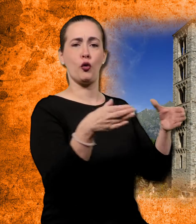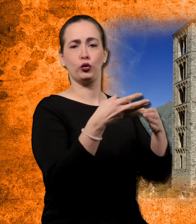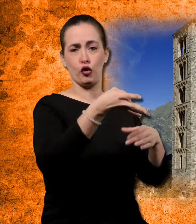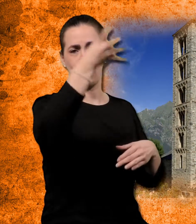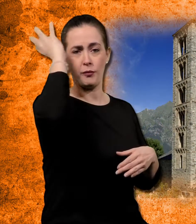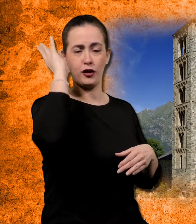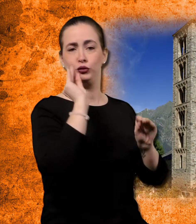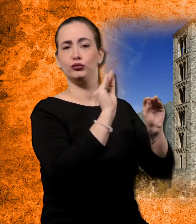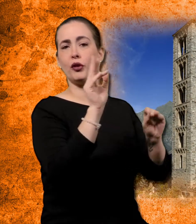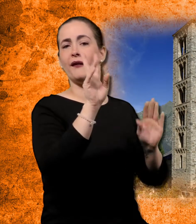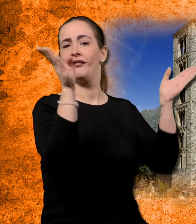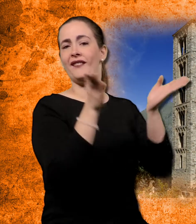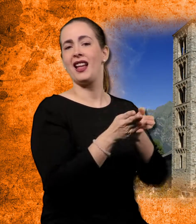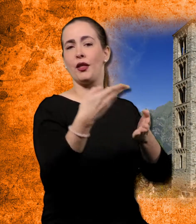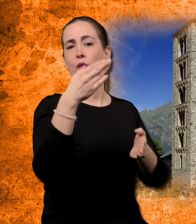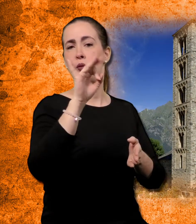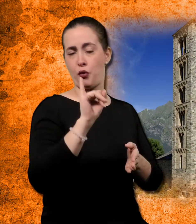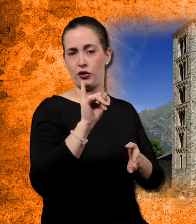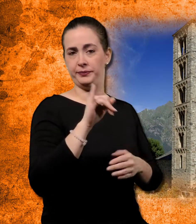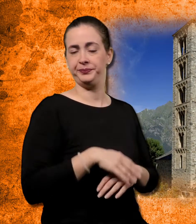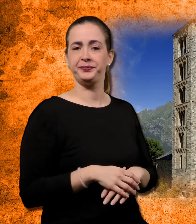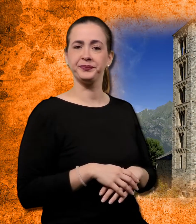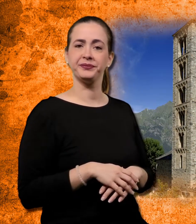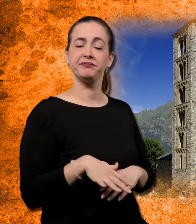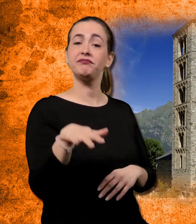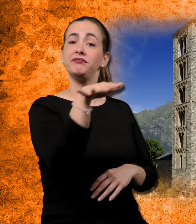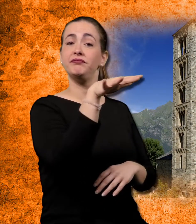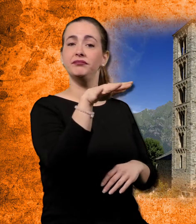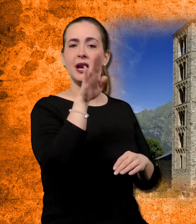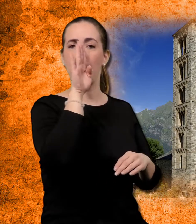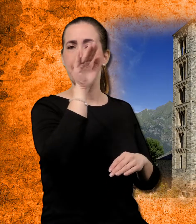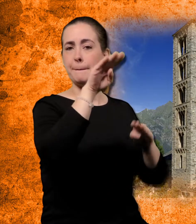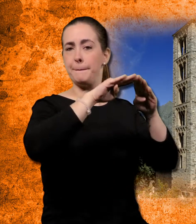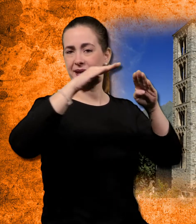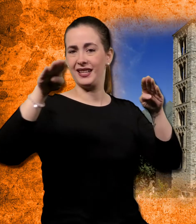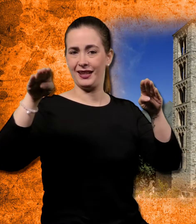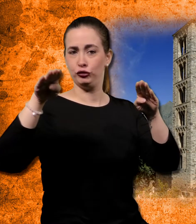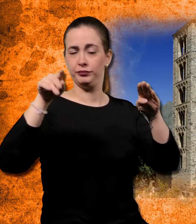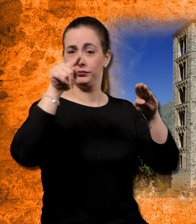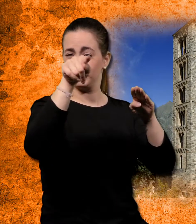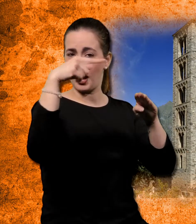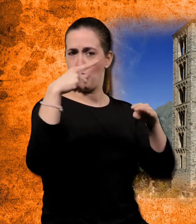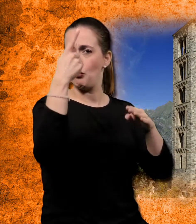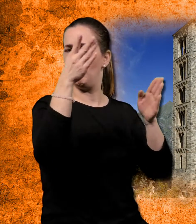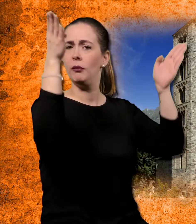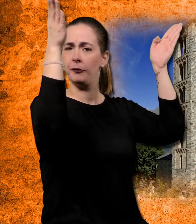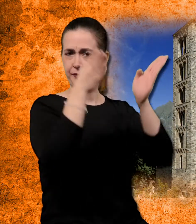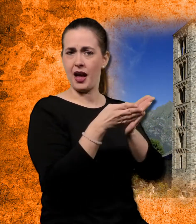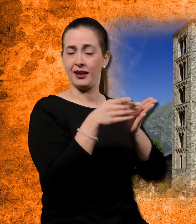Conjunt romànic de la vall de Boí En aquesta petita vall del Pirineu hi trobem un conjunt d'esglésies